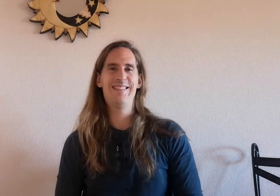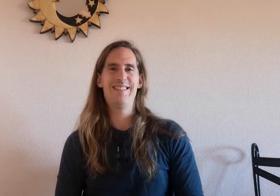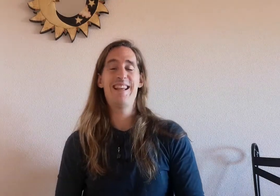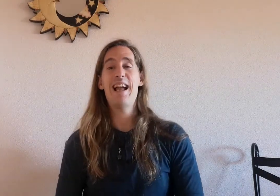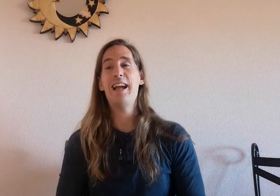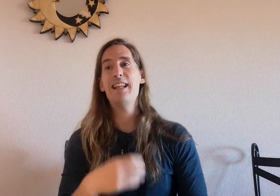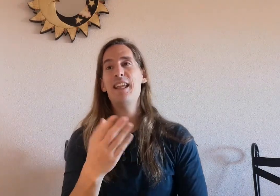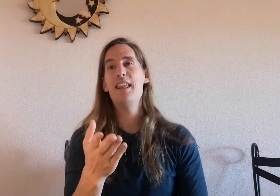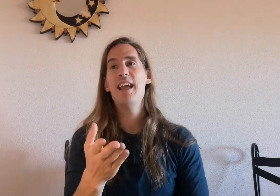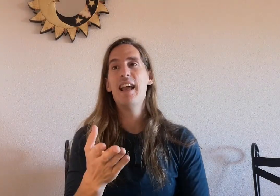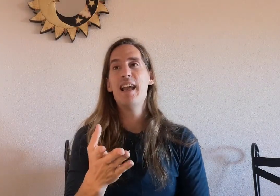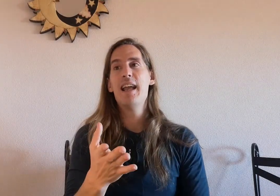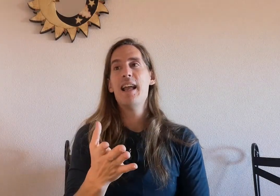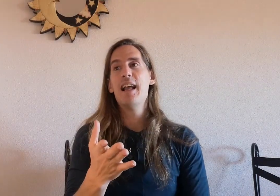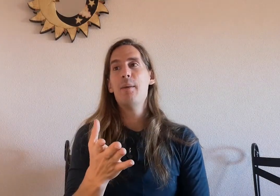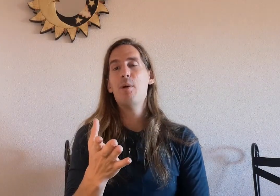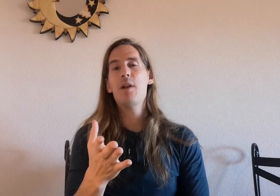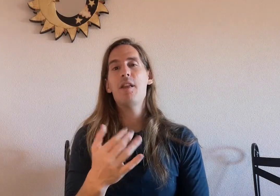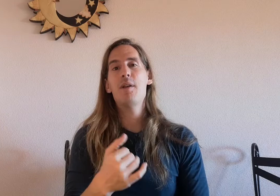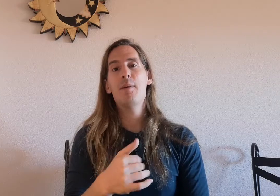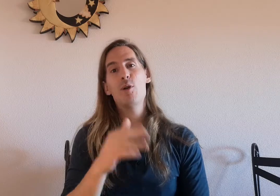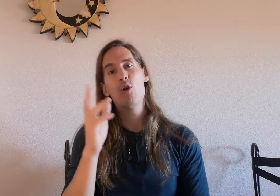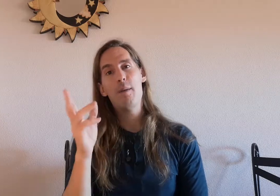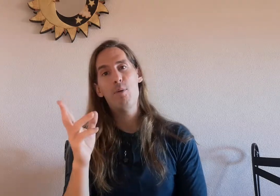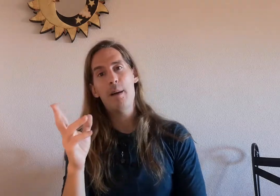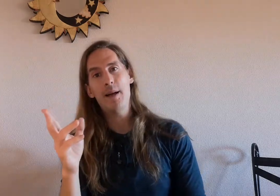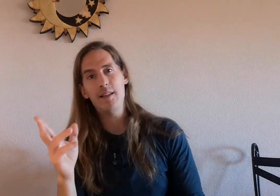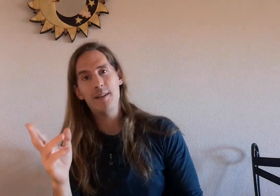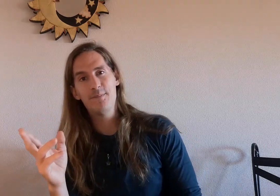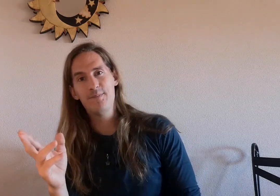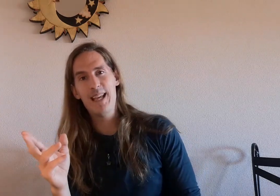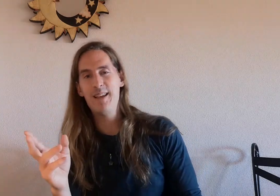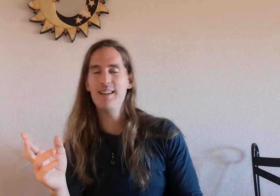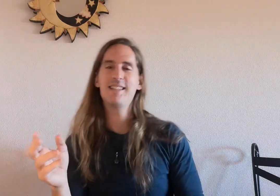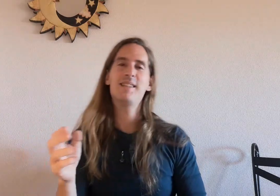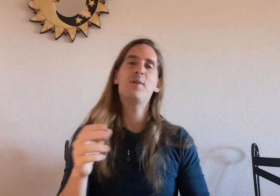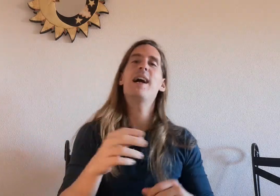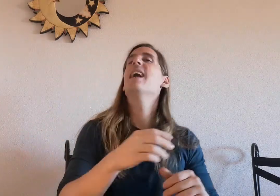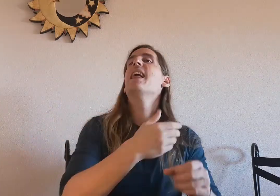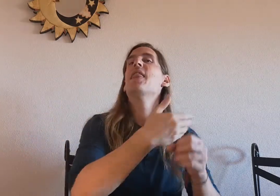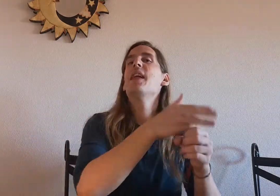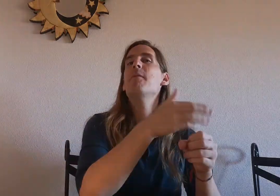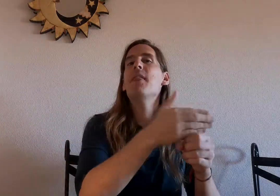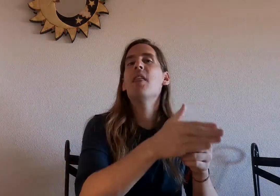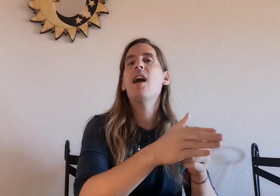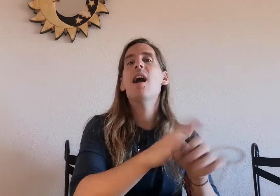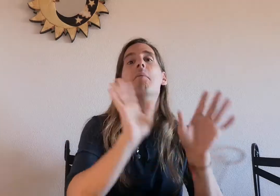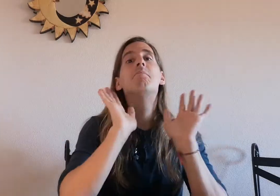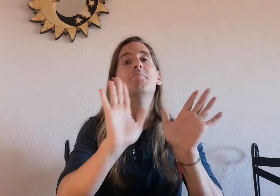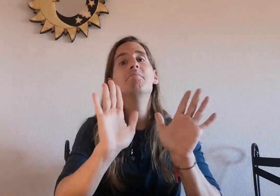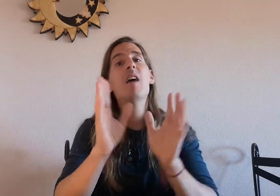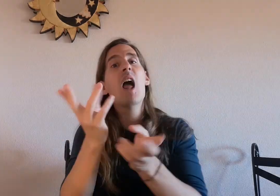hay gente que dice pongo una cerveza pero con la espuma aparte cerveza